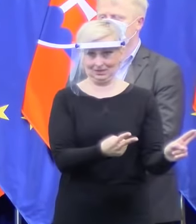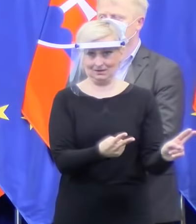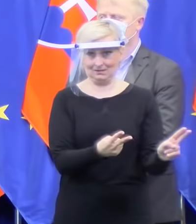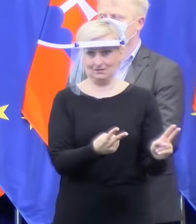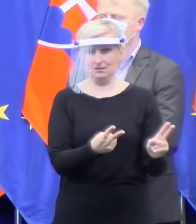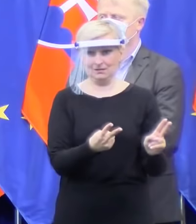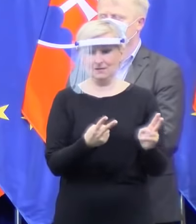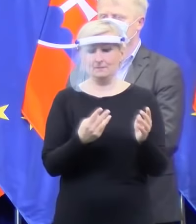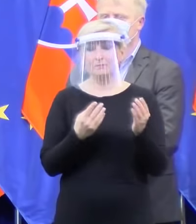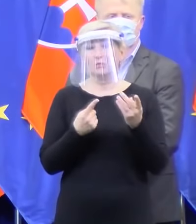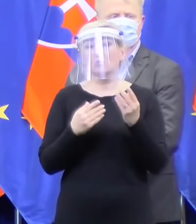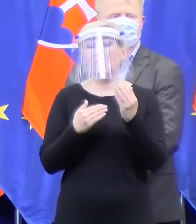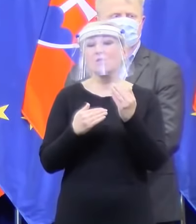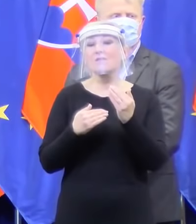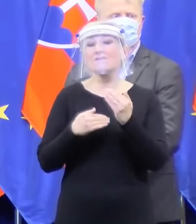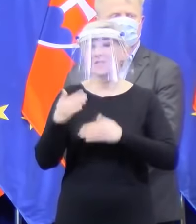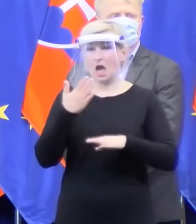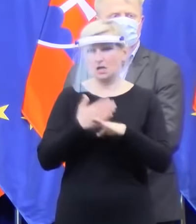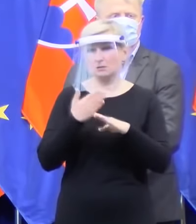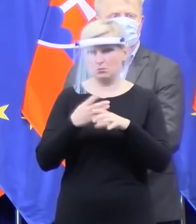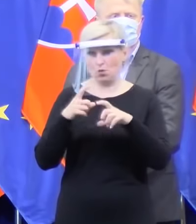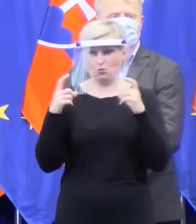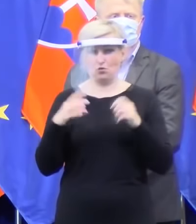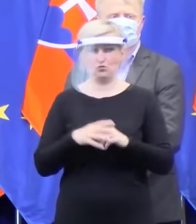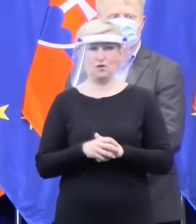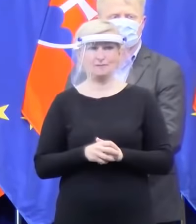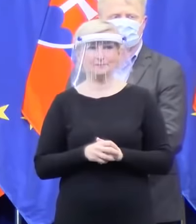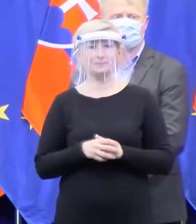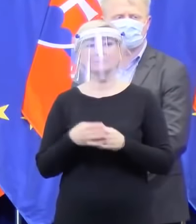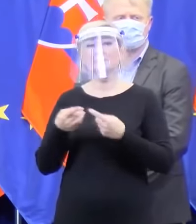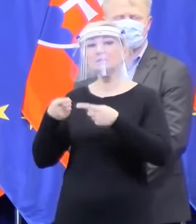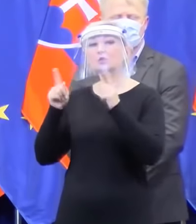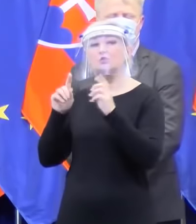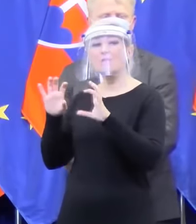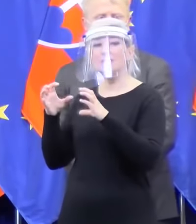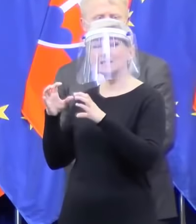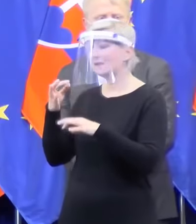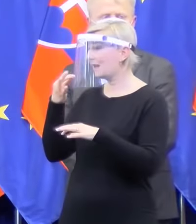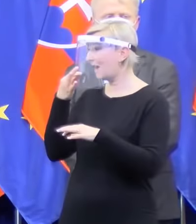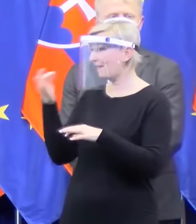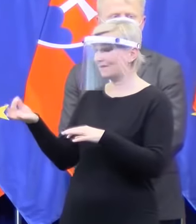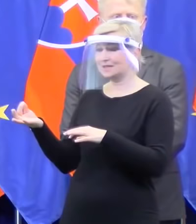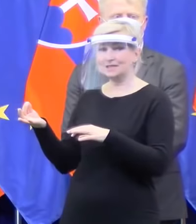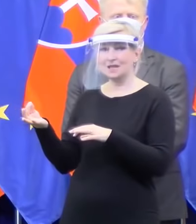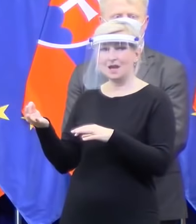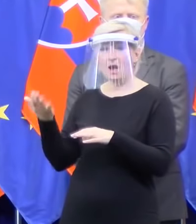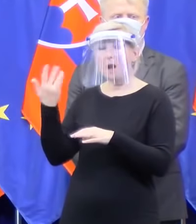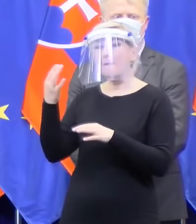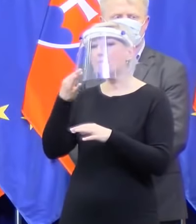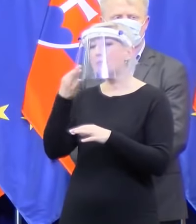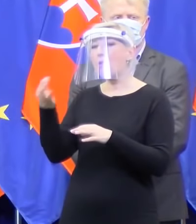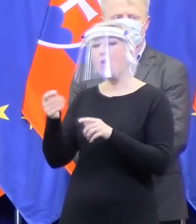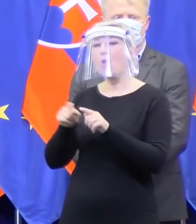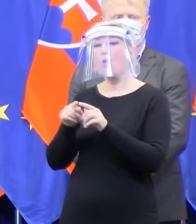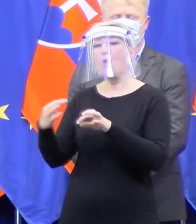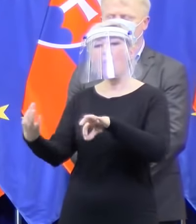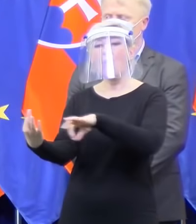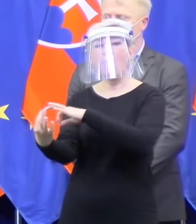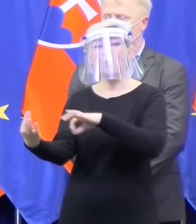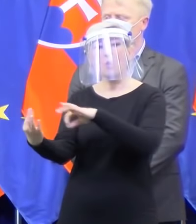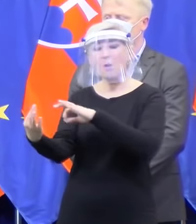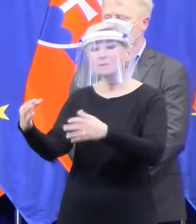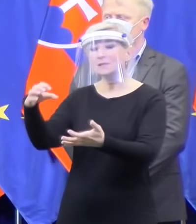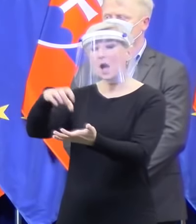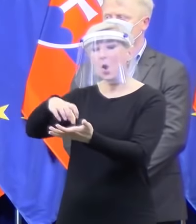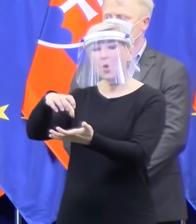Ďakujeme, Slovenská televízia. Dobrý deň, Silvia Majerová, Slovenská televízia. Pán premiér, sa riešila otázka rómskych osád, aké sa tam robia